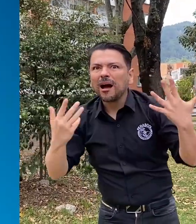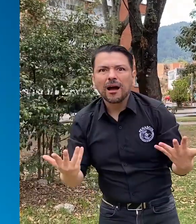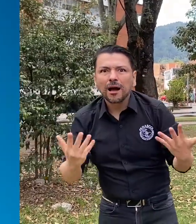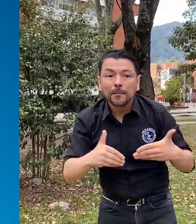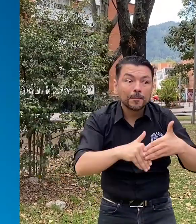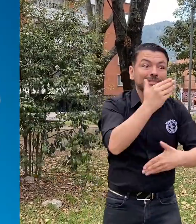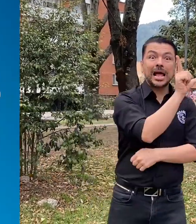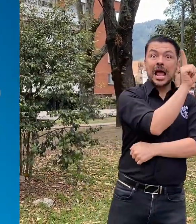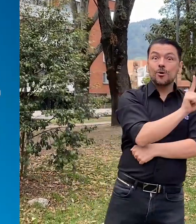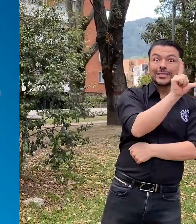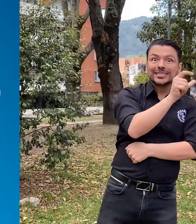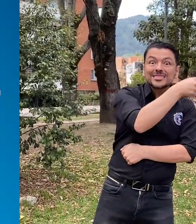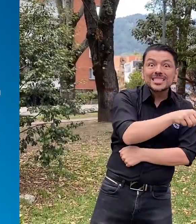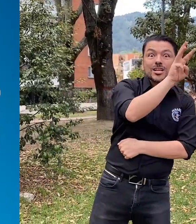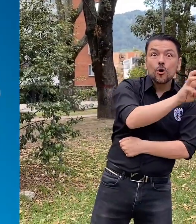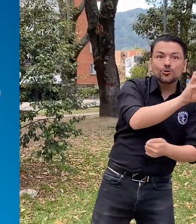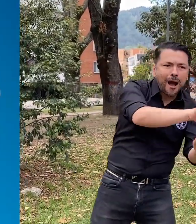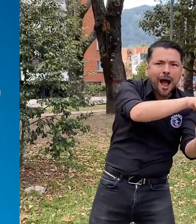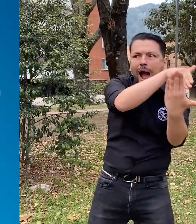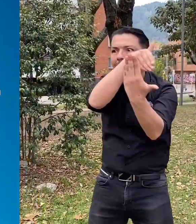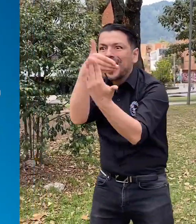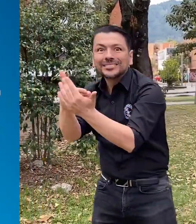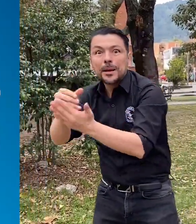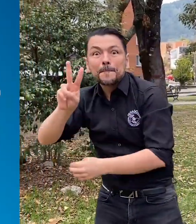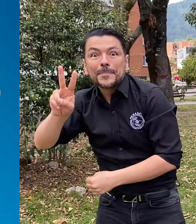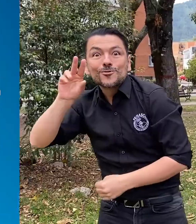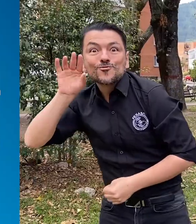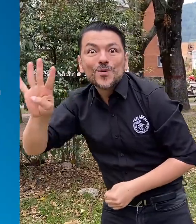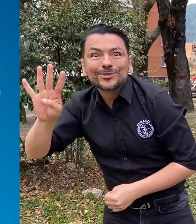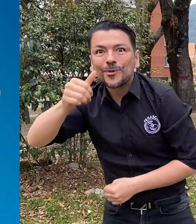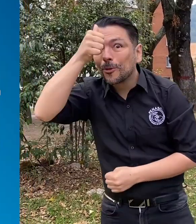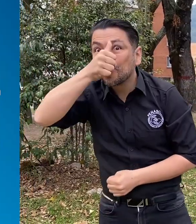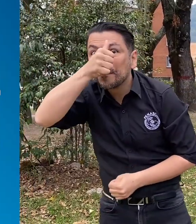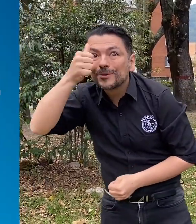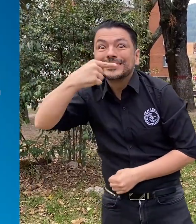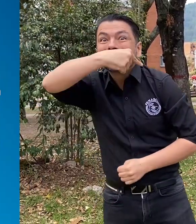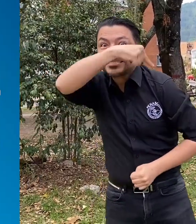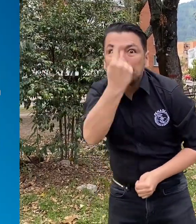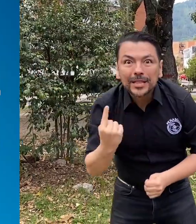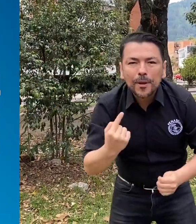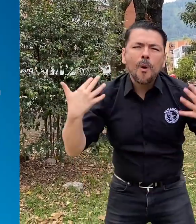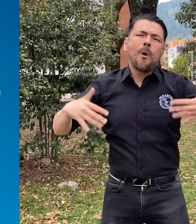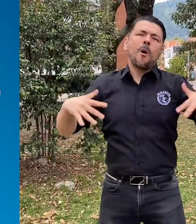la tercera semana del mes de septiembre, iniciando el lunes 18 hasta el domingo 24 de este mes.